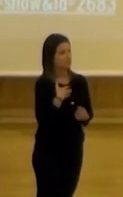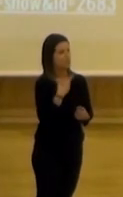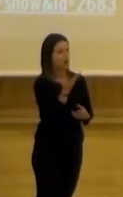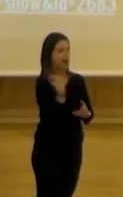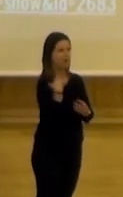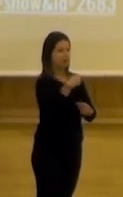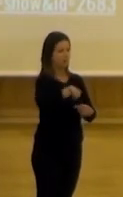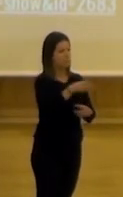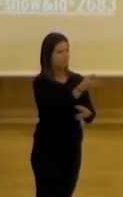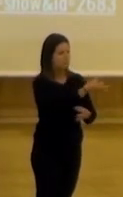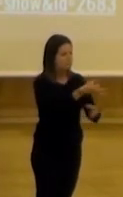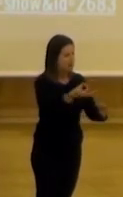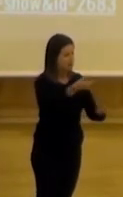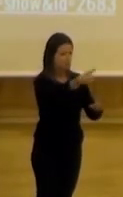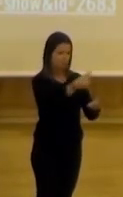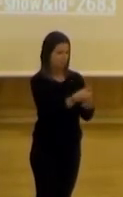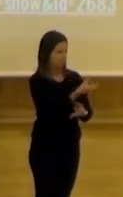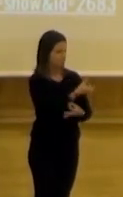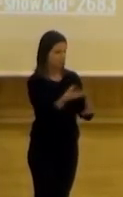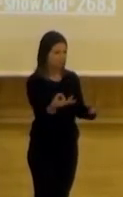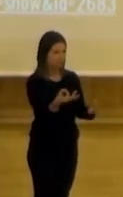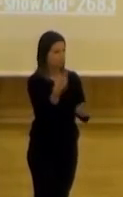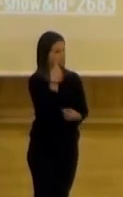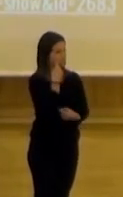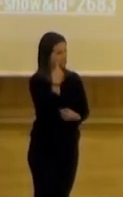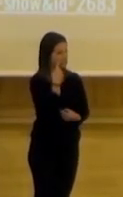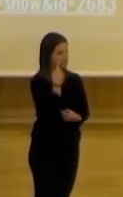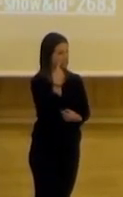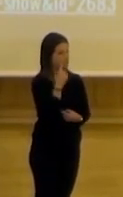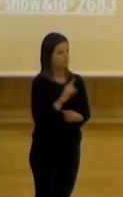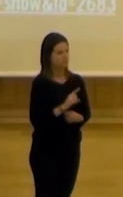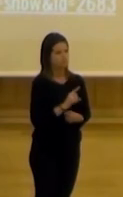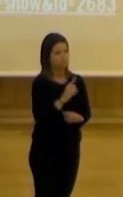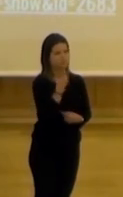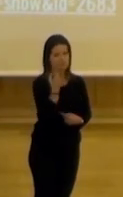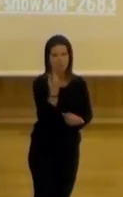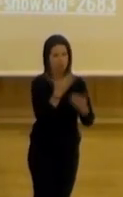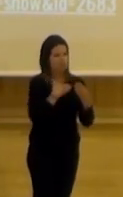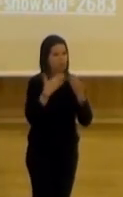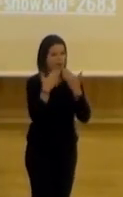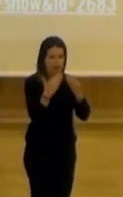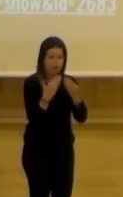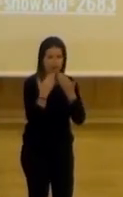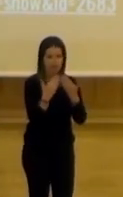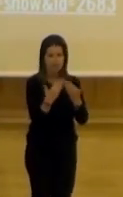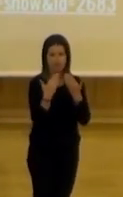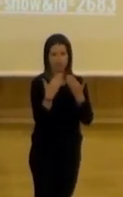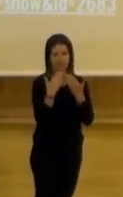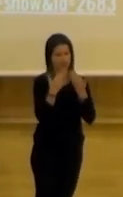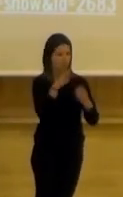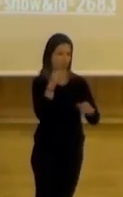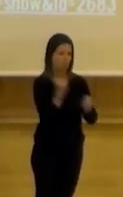por alusiones pero me parece acertaísimo lo que estabais planteando mira el primero si le a daros la gracia darte la gracia